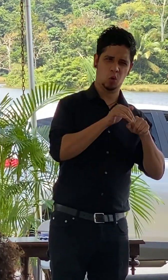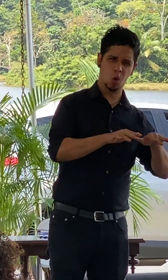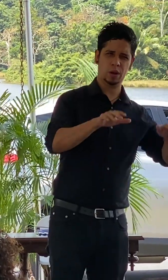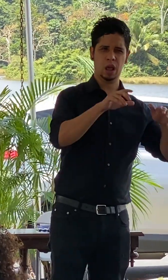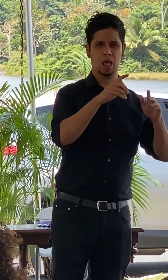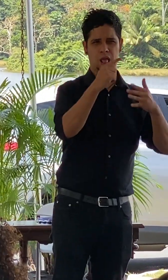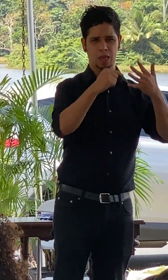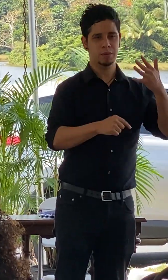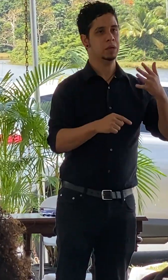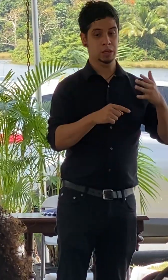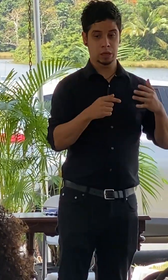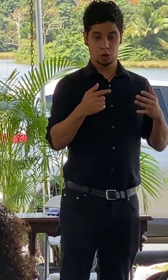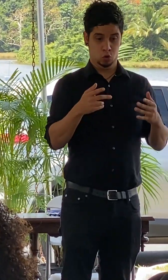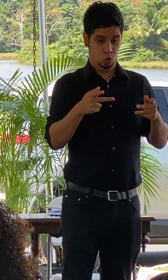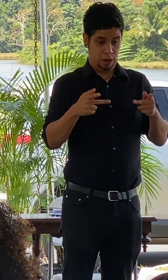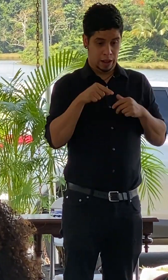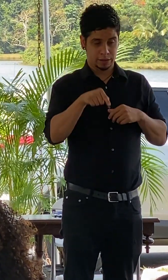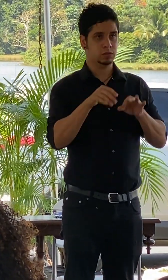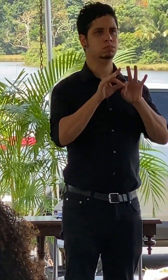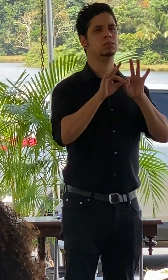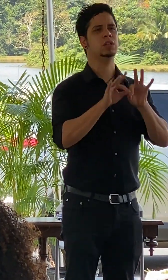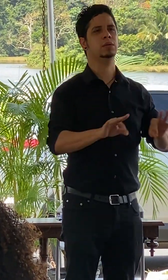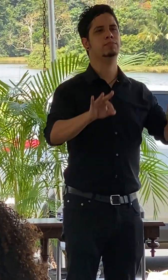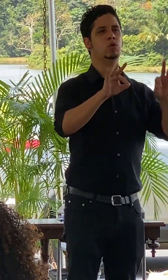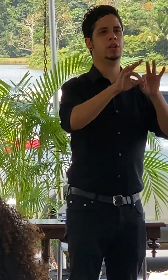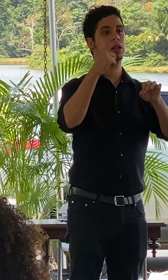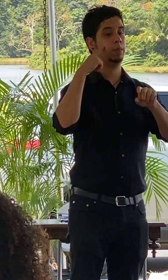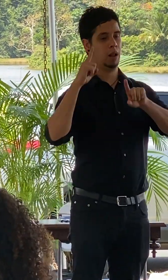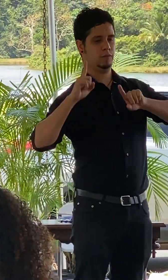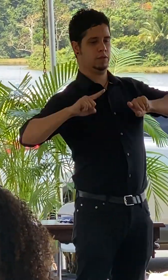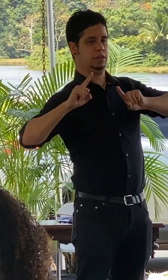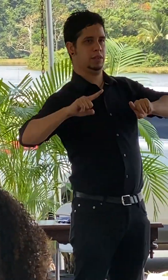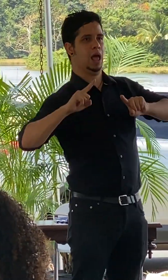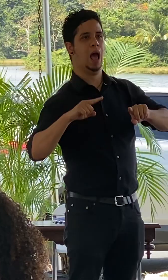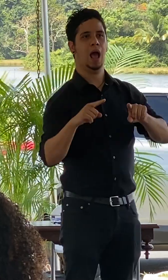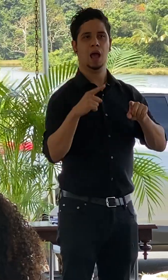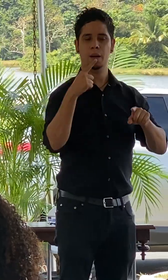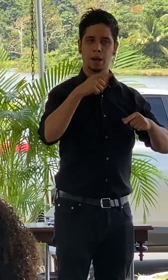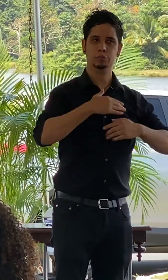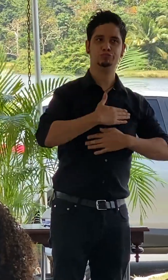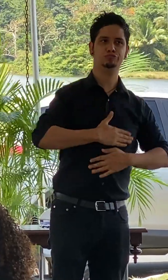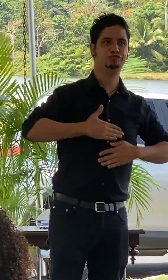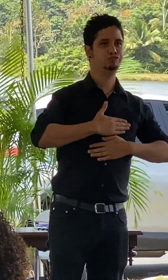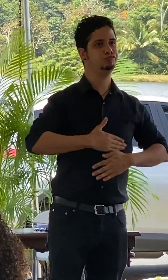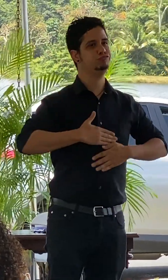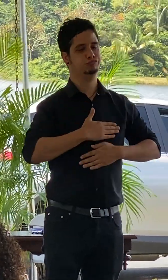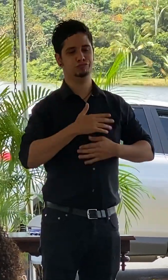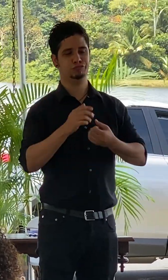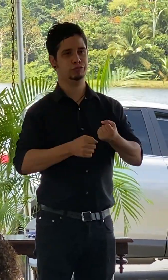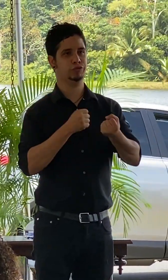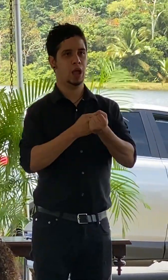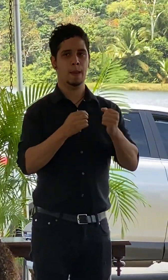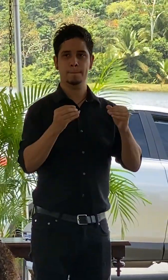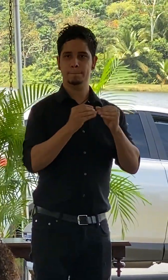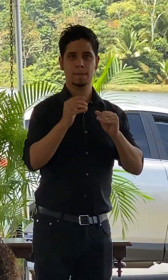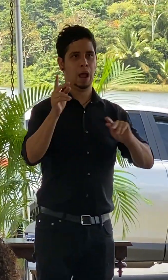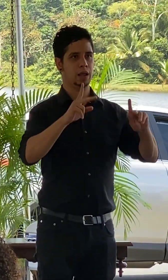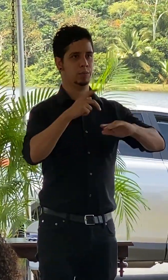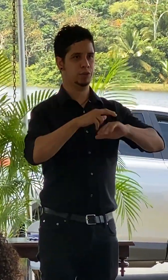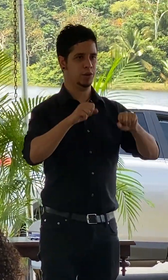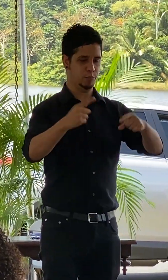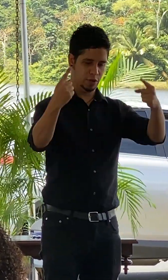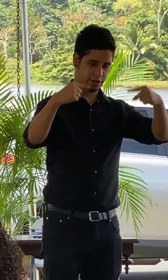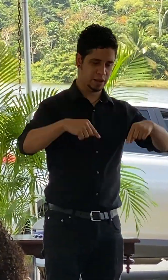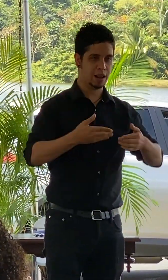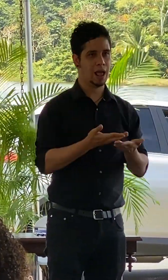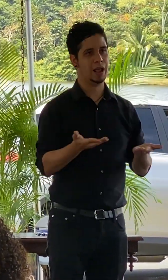como estos definitivamente son para visitarlos y para fomentar verdad que otros compañeros puertorriqueños puedan